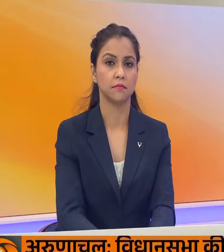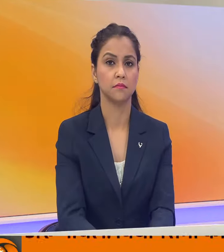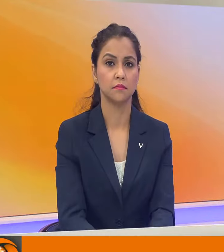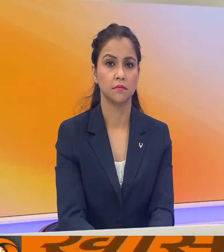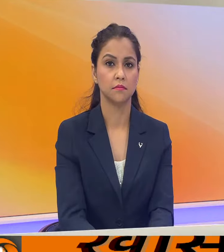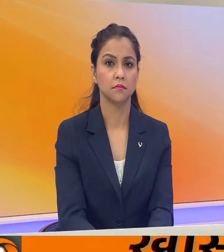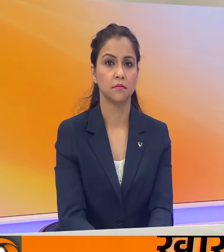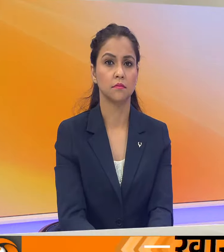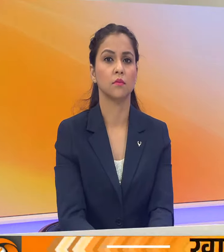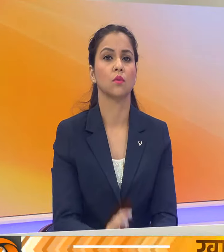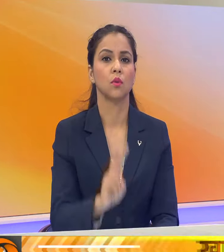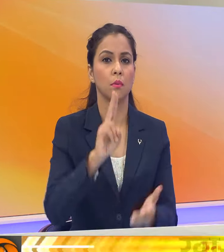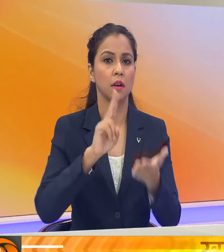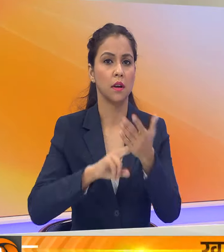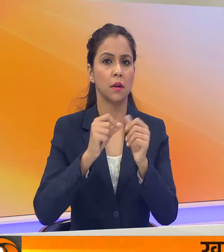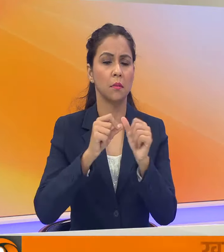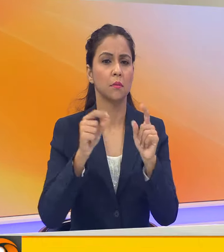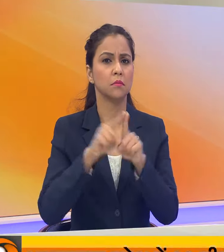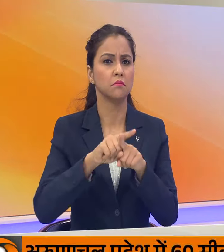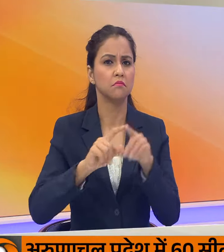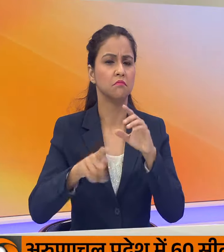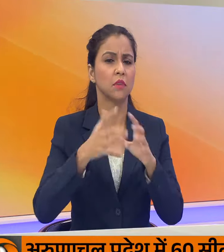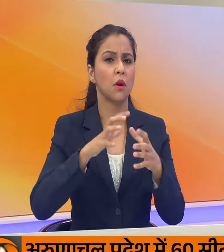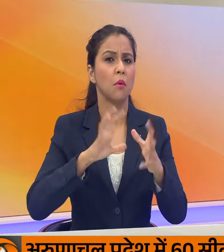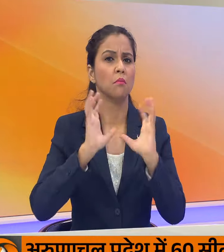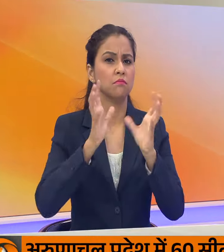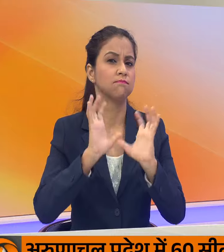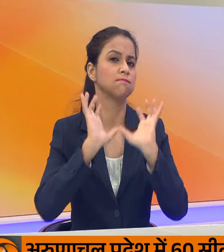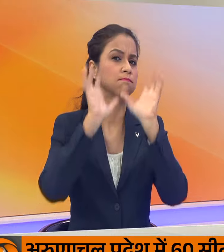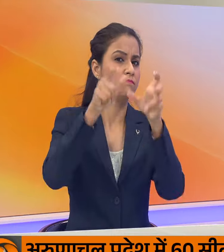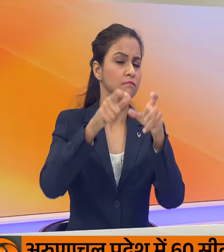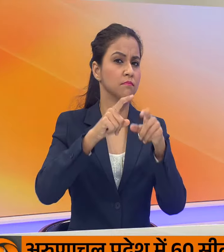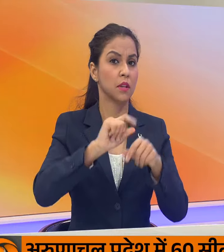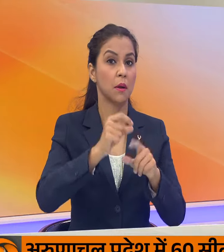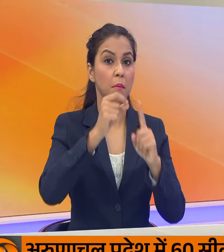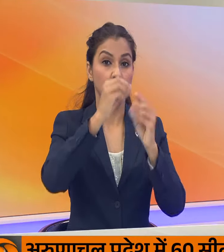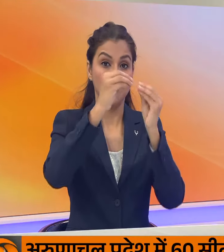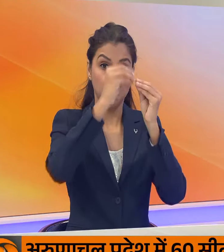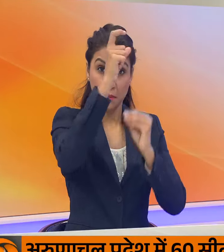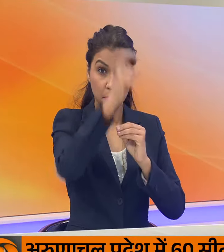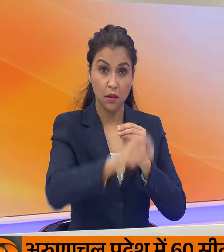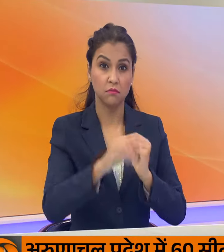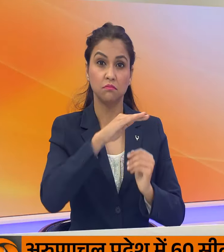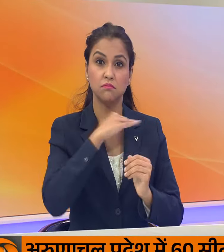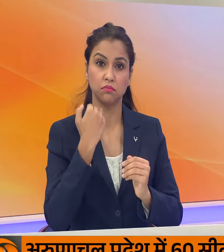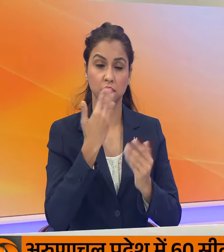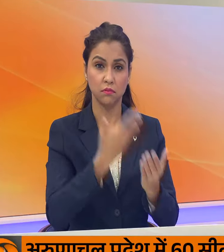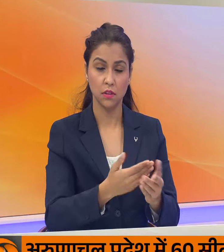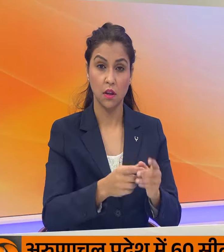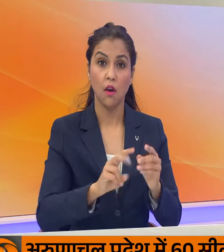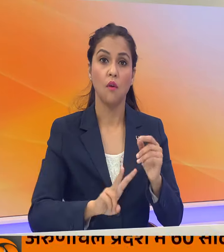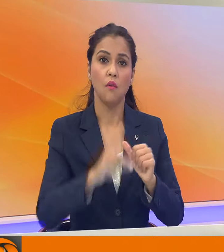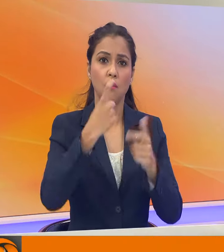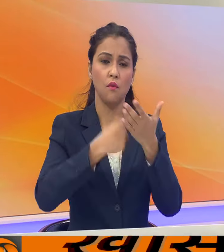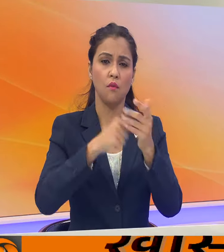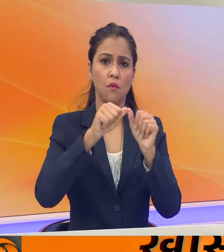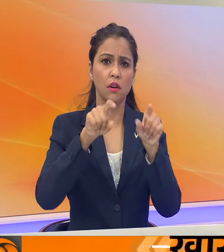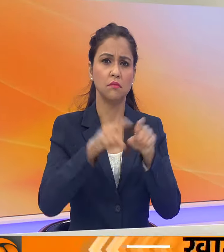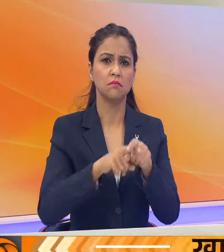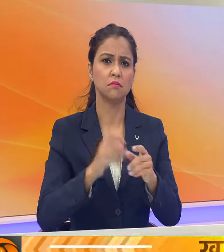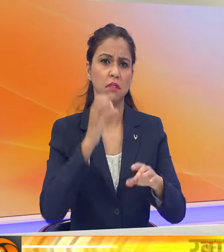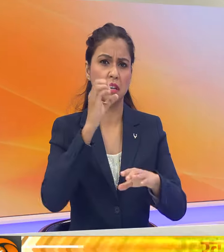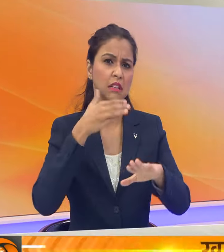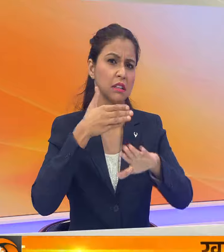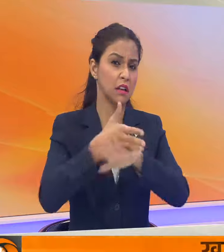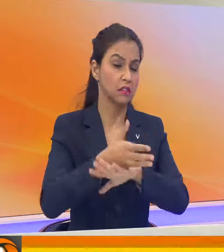दो बार के NBA चैंपियन और बास्केट बॉल ओफ फेम के सदस्य बिल वॉल्टन का निधन हो गया वॉल्टन लंबे समय से कैंसर